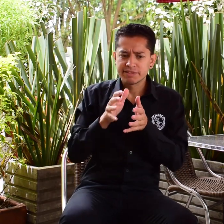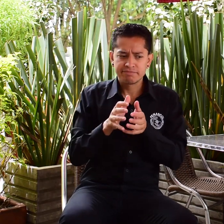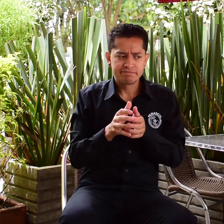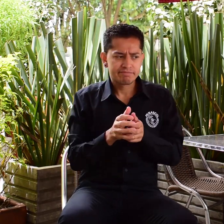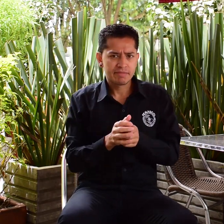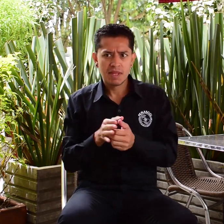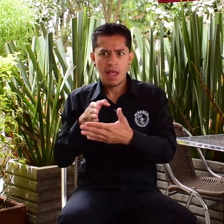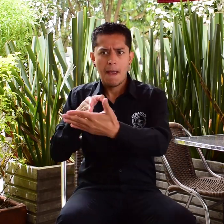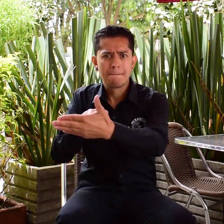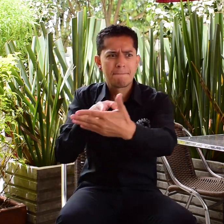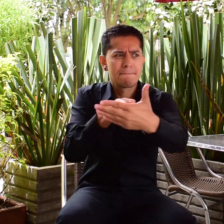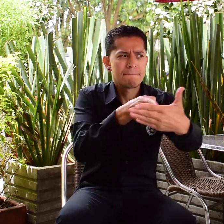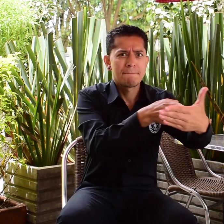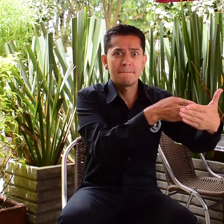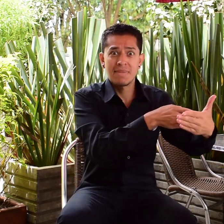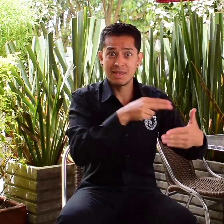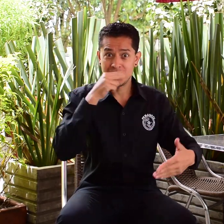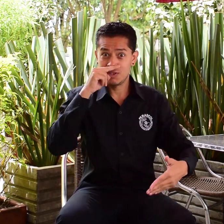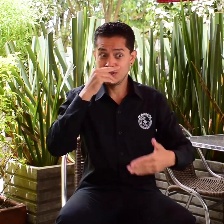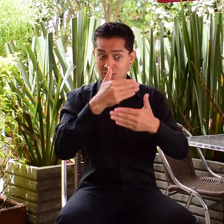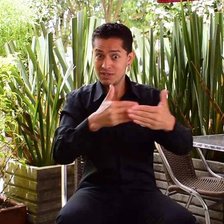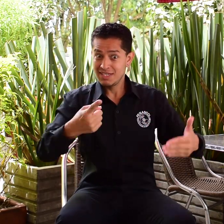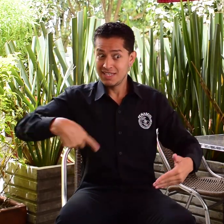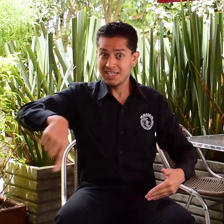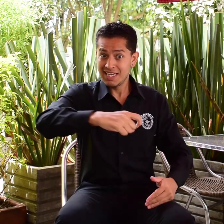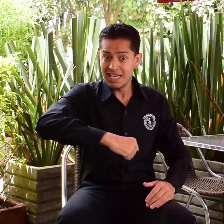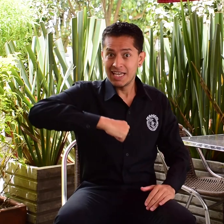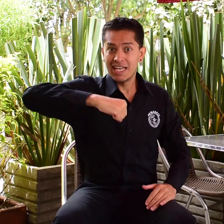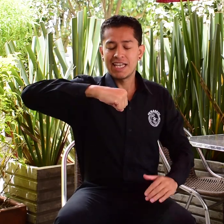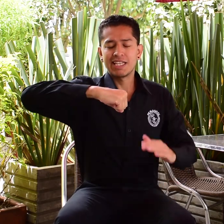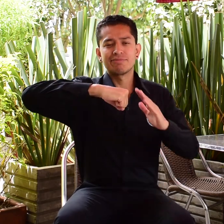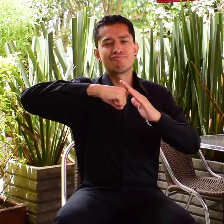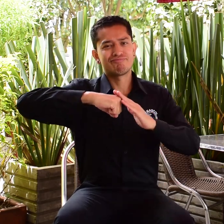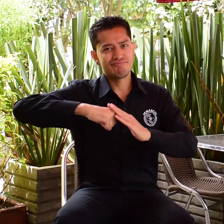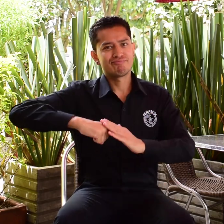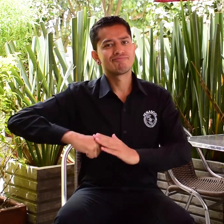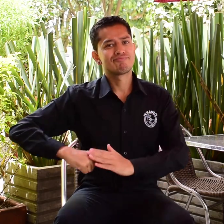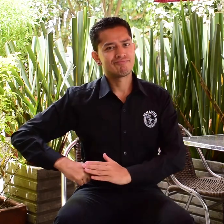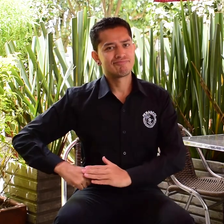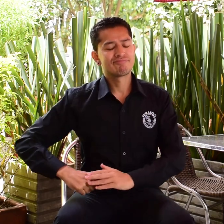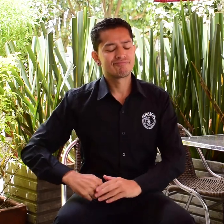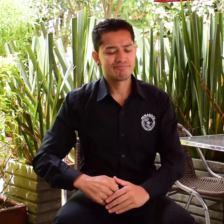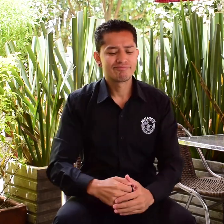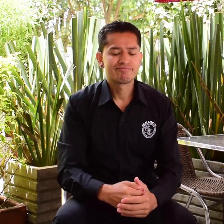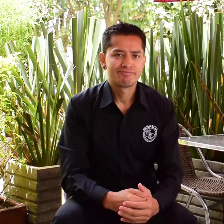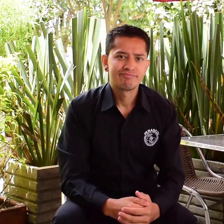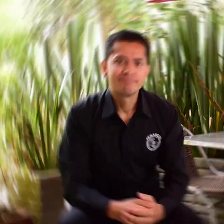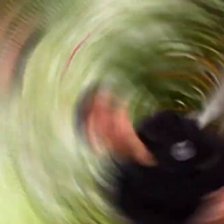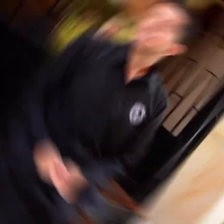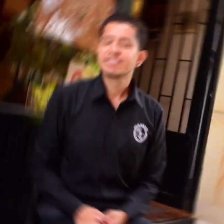la lengua de señas Esas son barreras que enfrentan los niños sordos generando vulneración a sus derechos